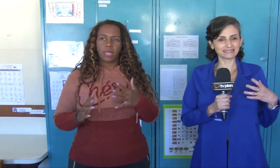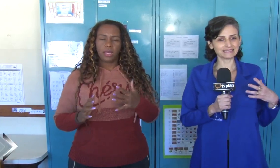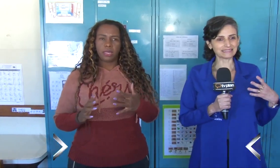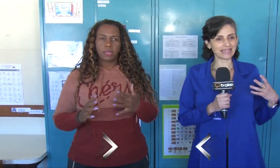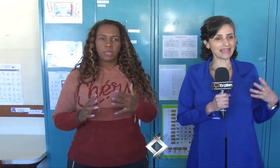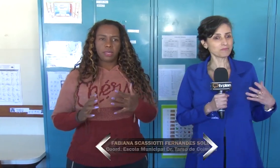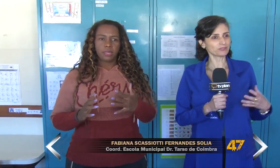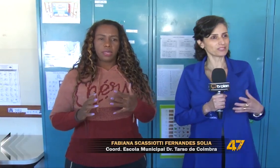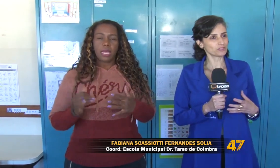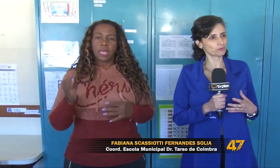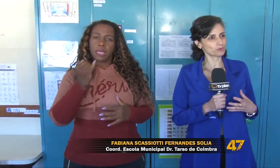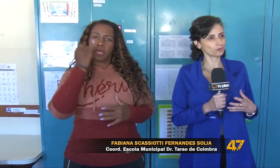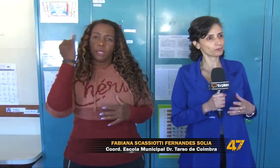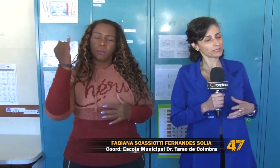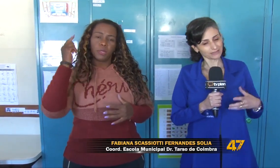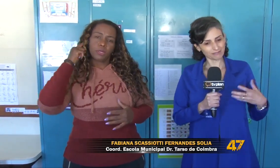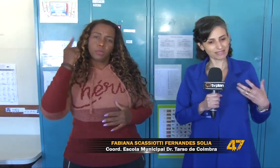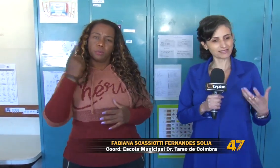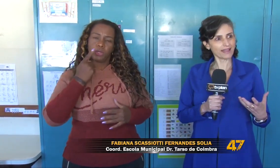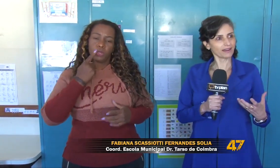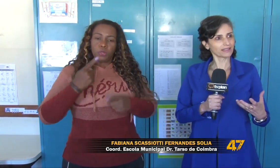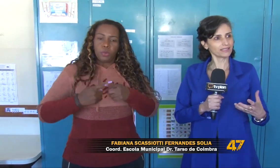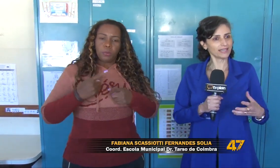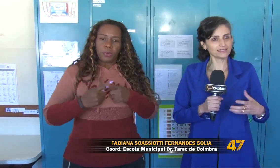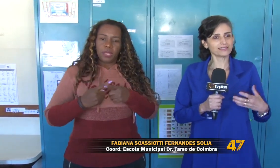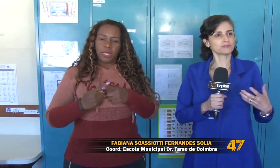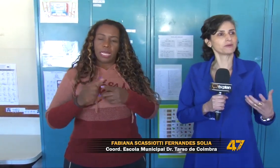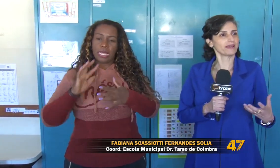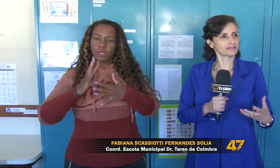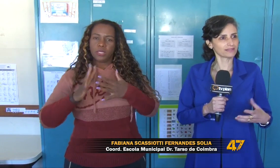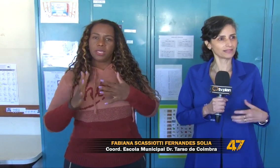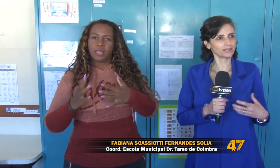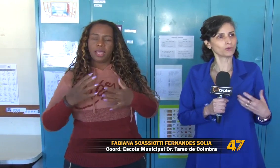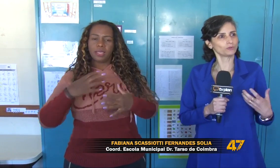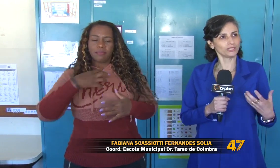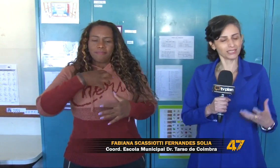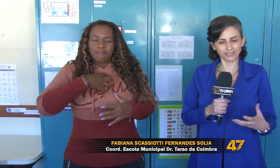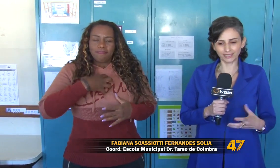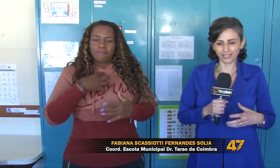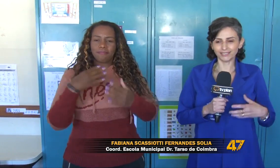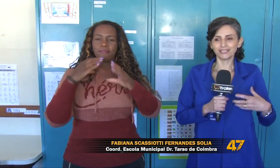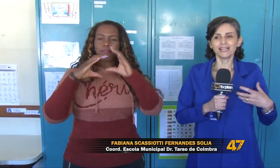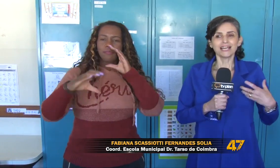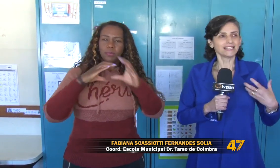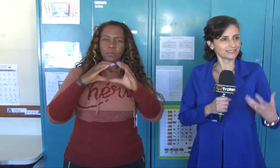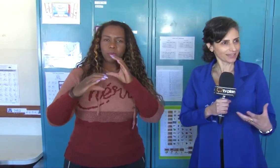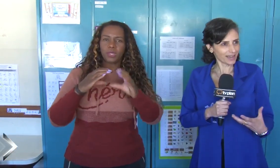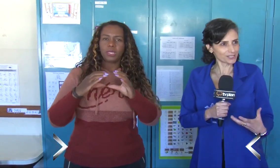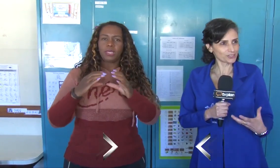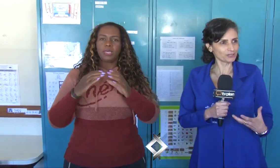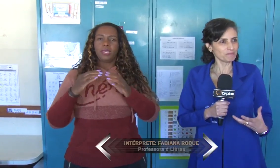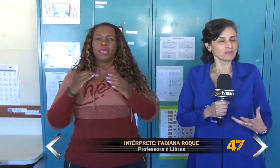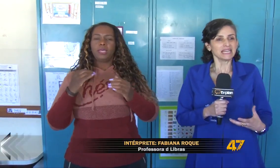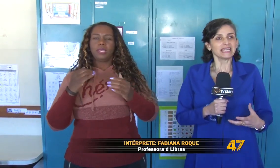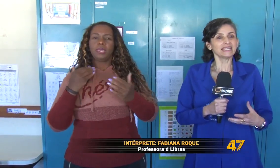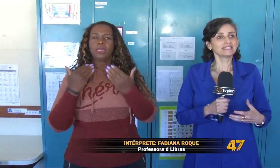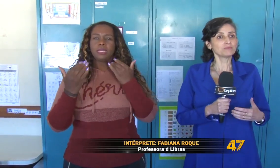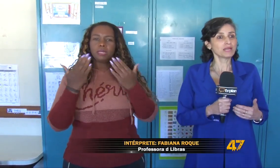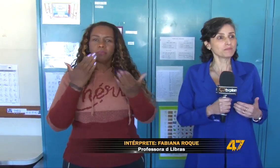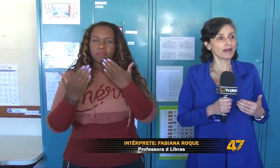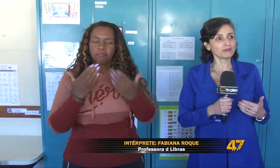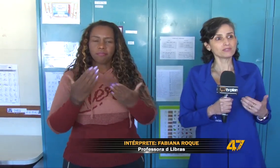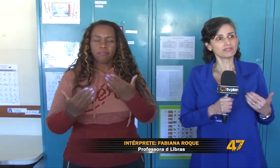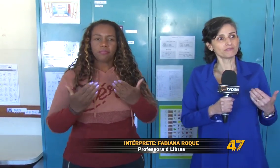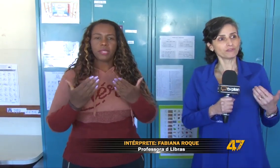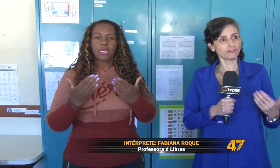importante para o surdo porque é através dela que ele se expressa, que ele comunica, que ele interage. E